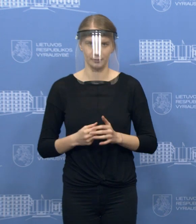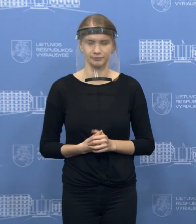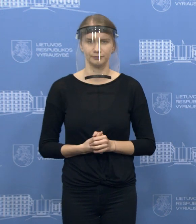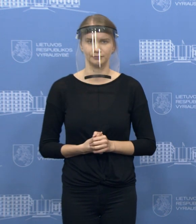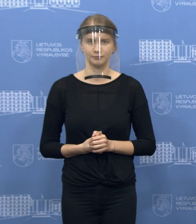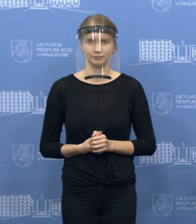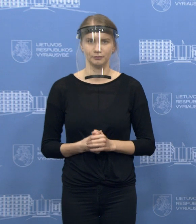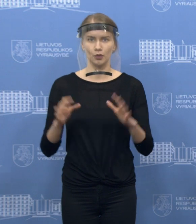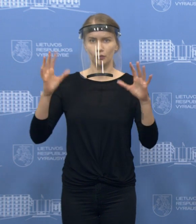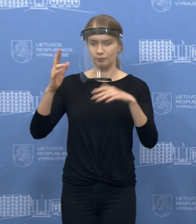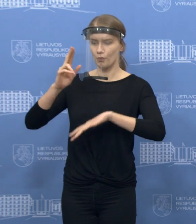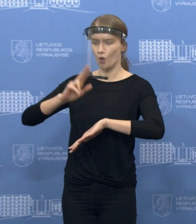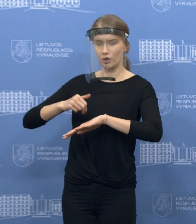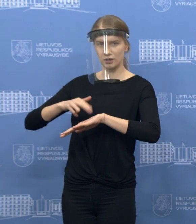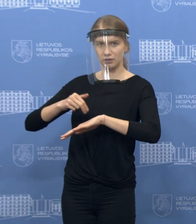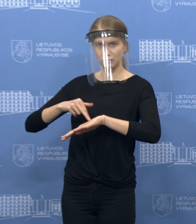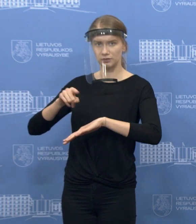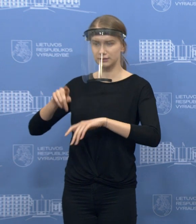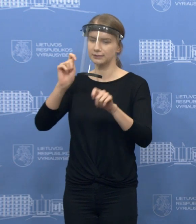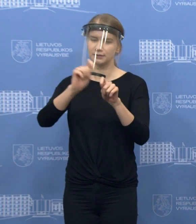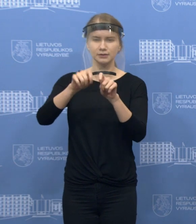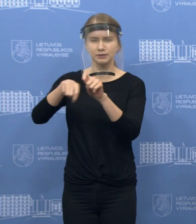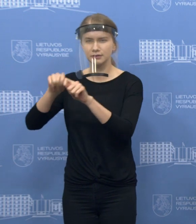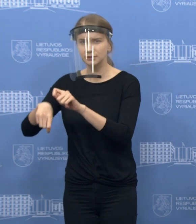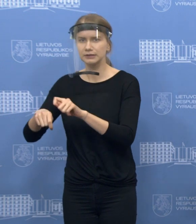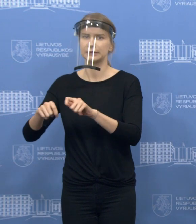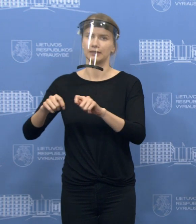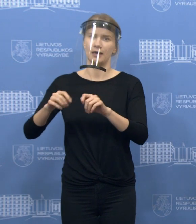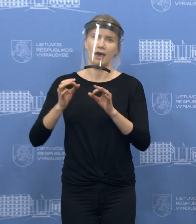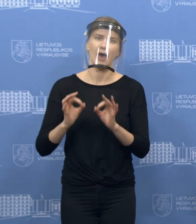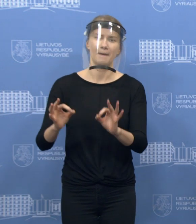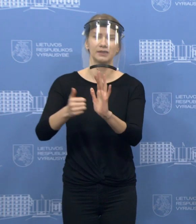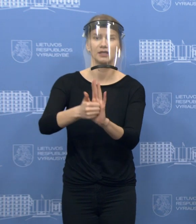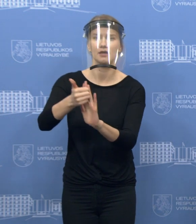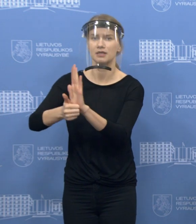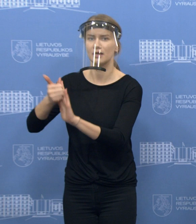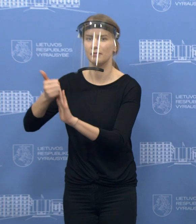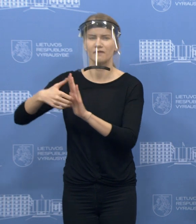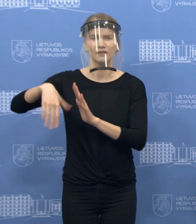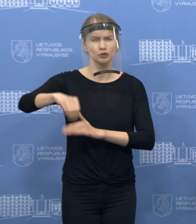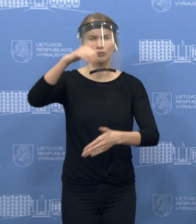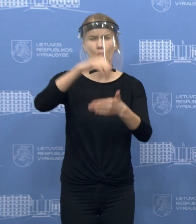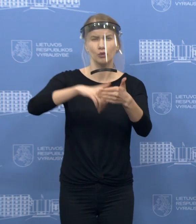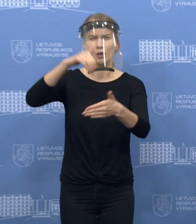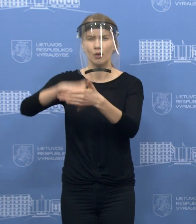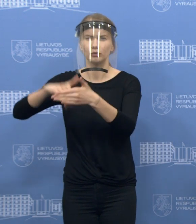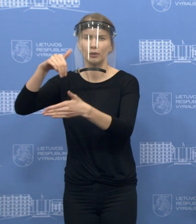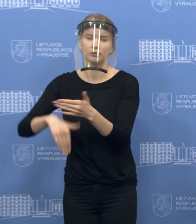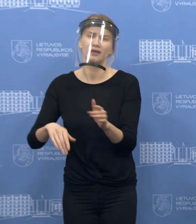Tikiuosi, pareigūnai užtikrindami režimą bus ypatingai mandagus, principingi, nepuls kiekvieno, kaip minėjo bausiai, tai nėra